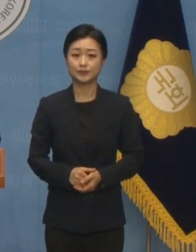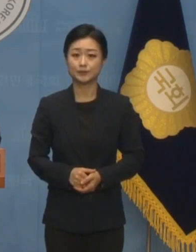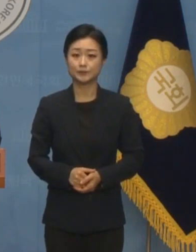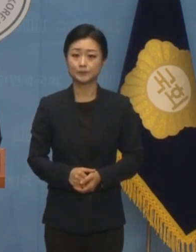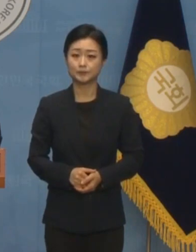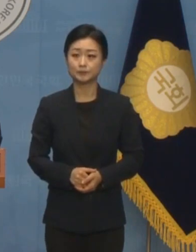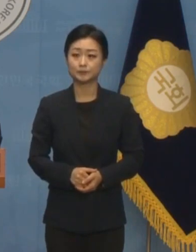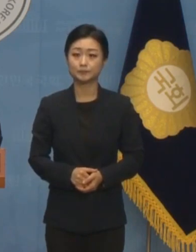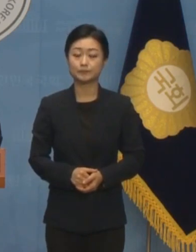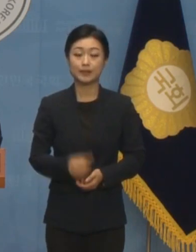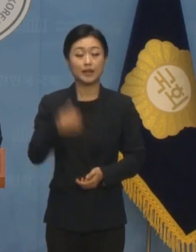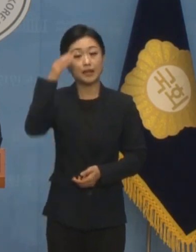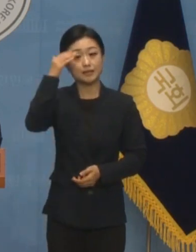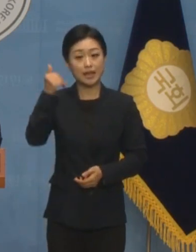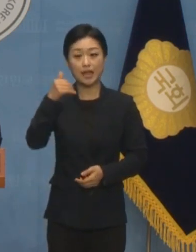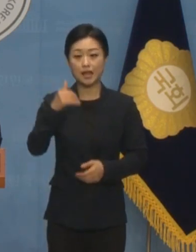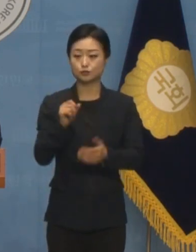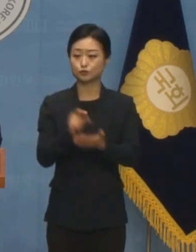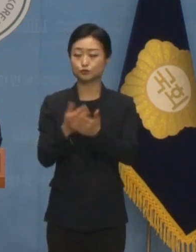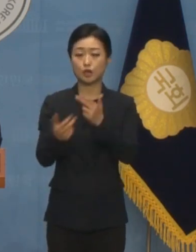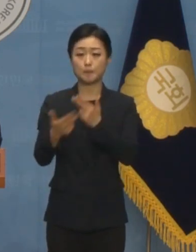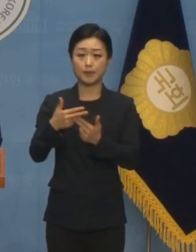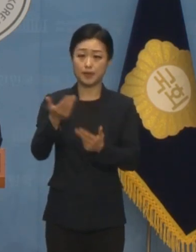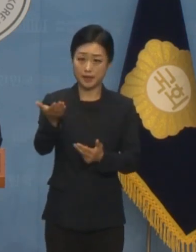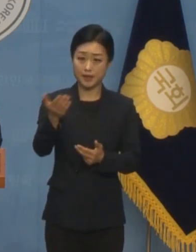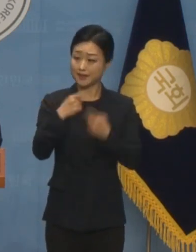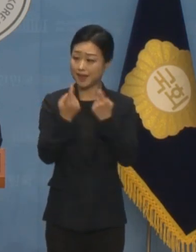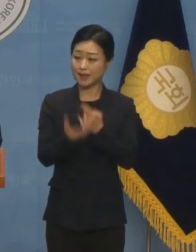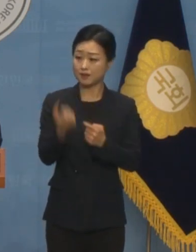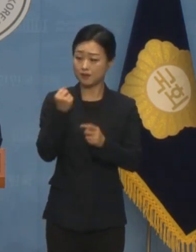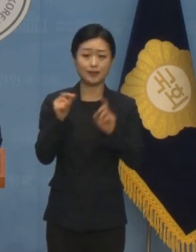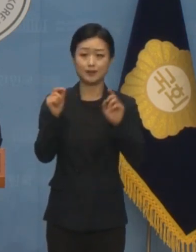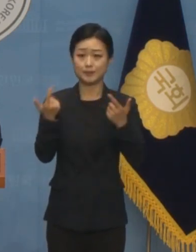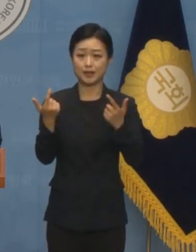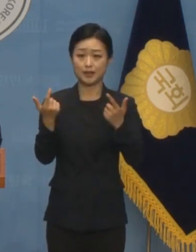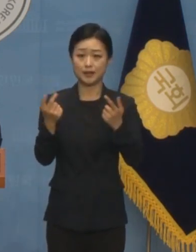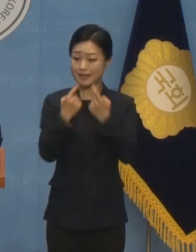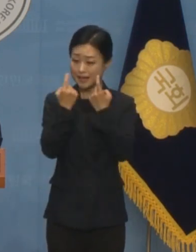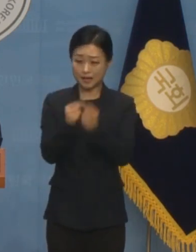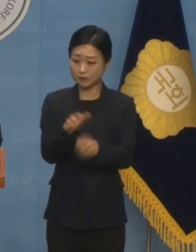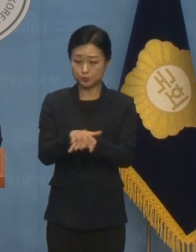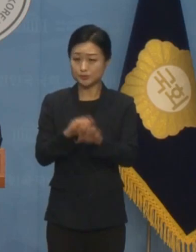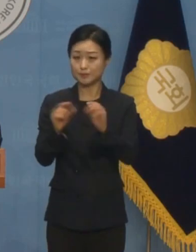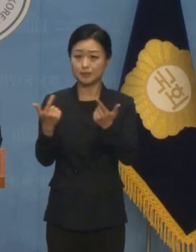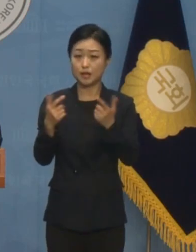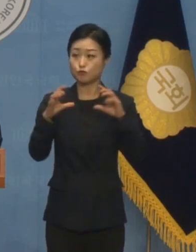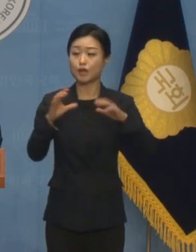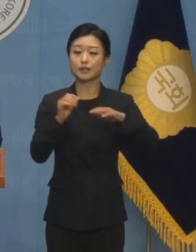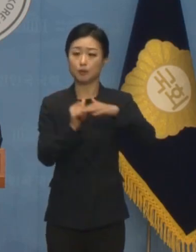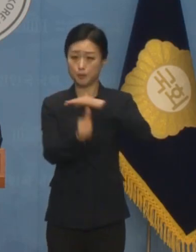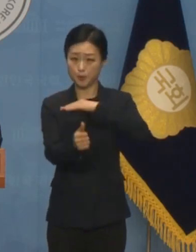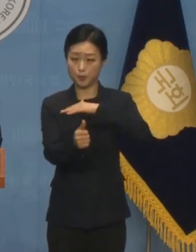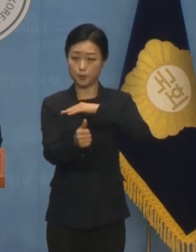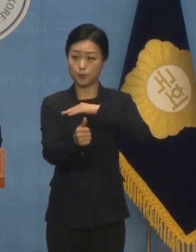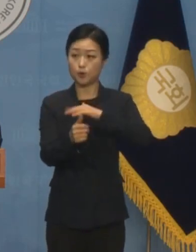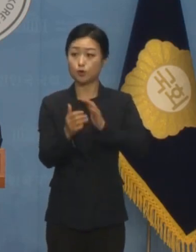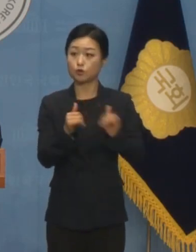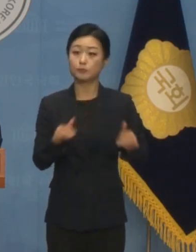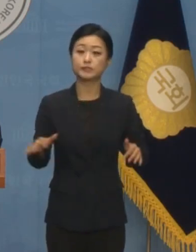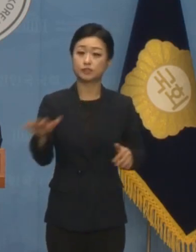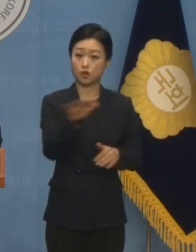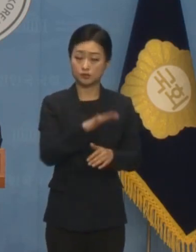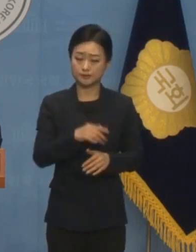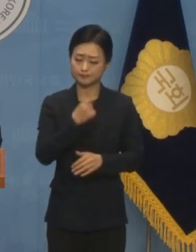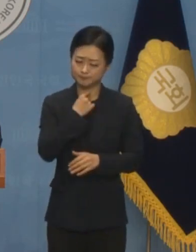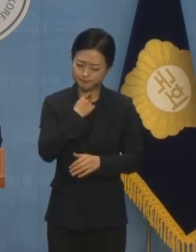대한축구협회는 개인이 소유한 사도직이 아닙니다 국가를 대표하고 전 국민의